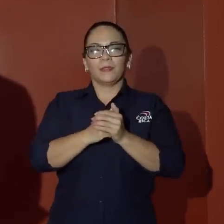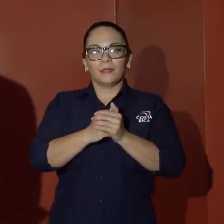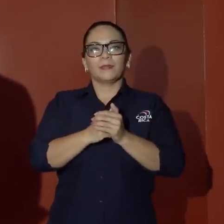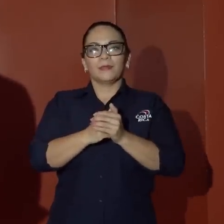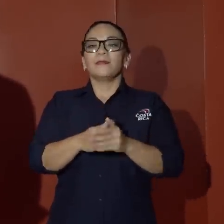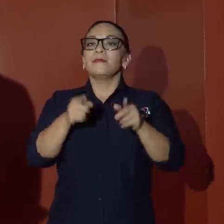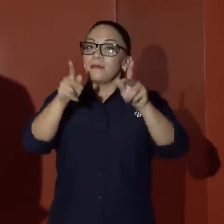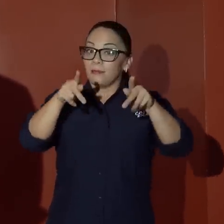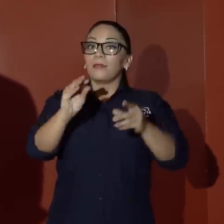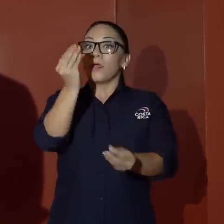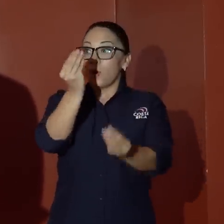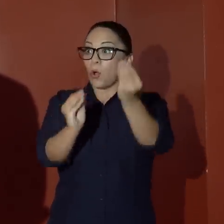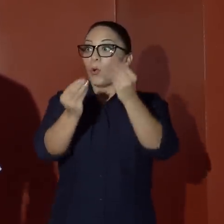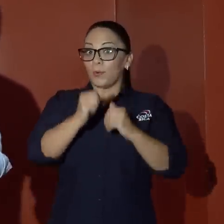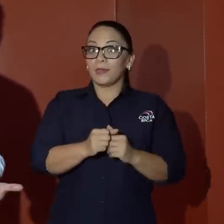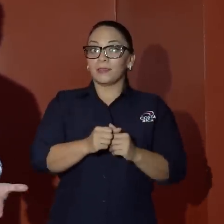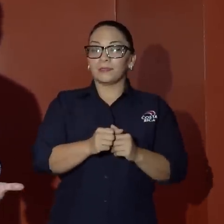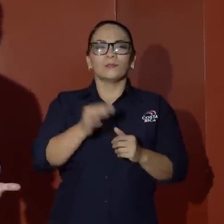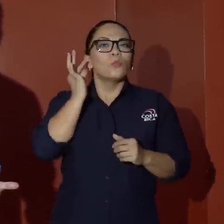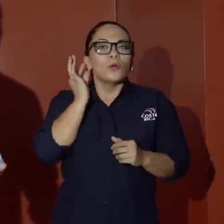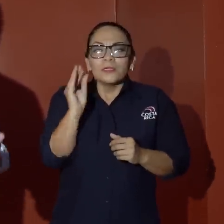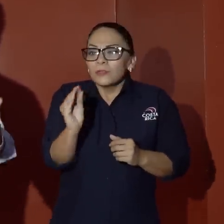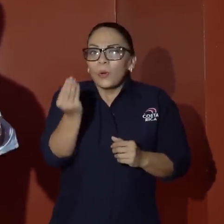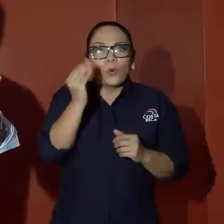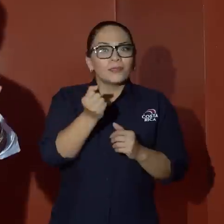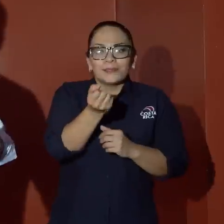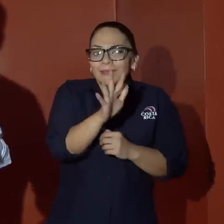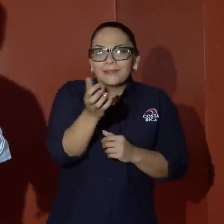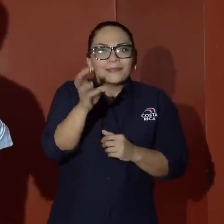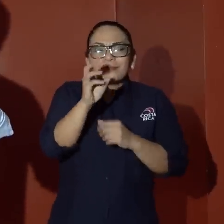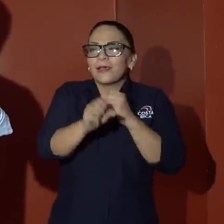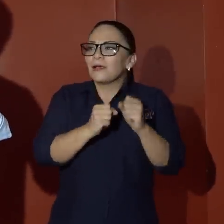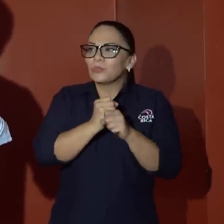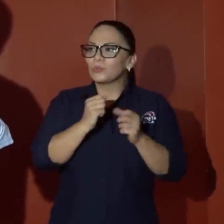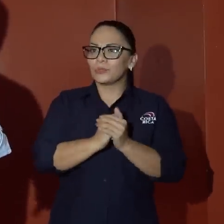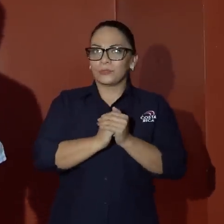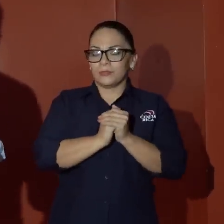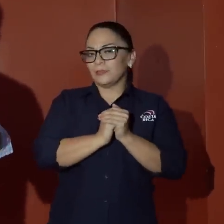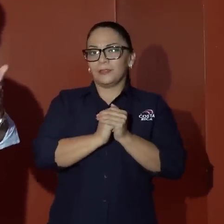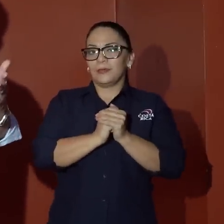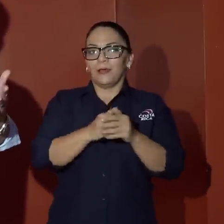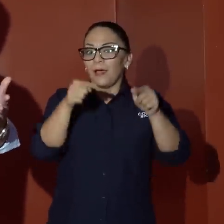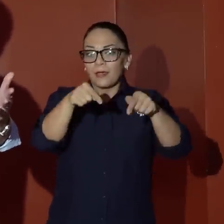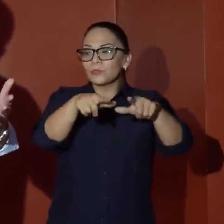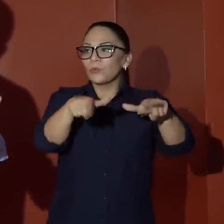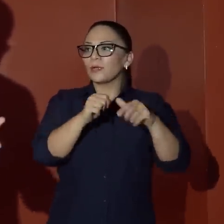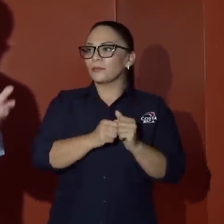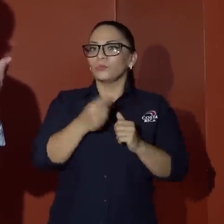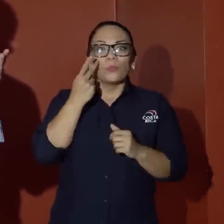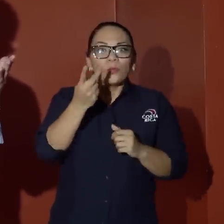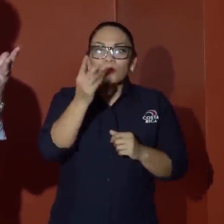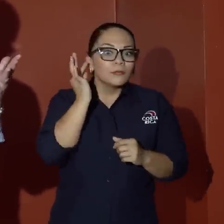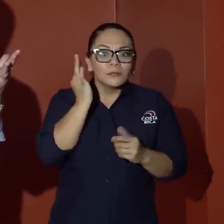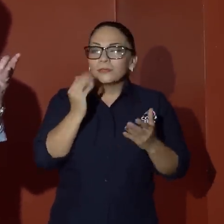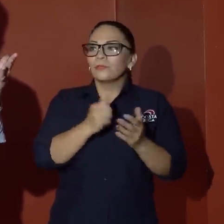gente, jóvenes, muchachas, de 15, 16 años, que están... Me encontré una,